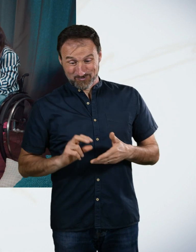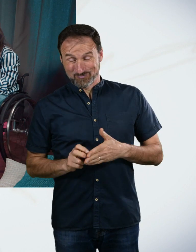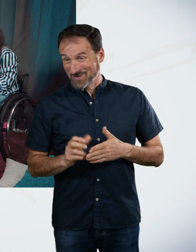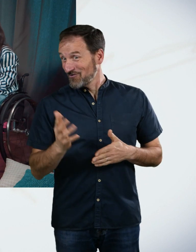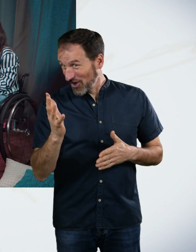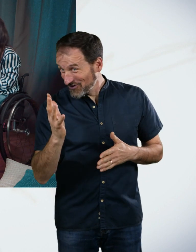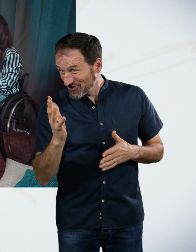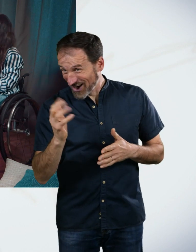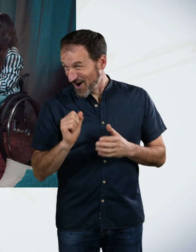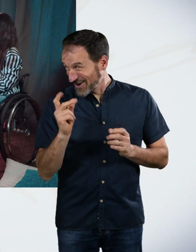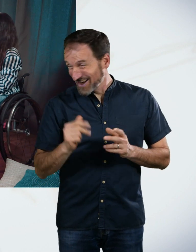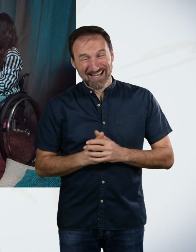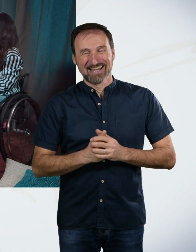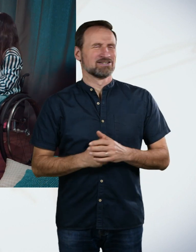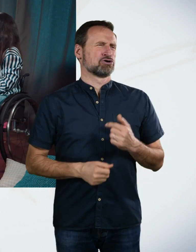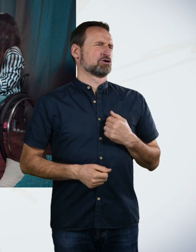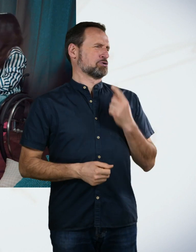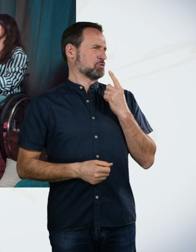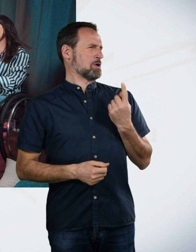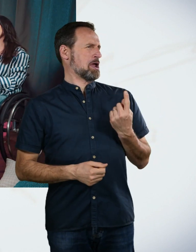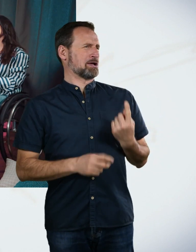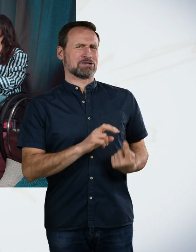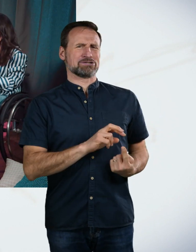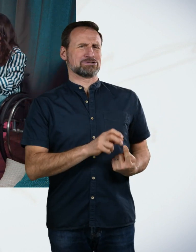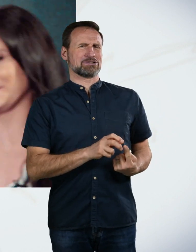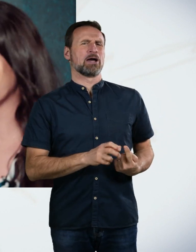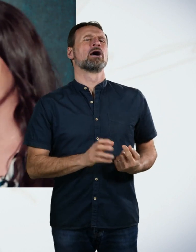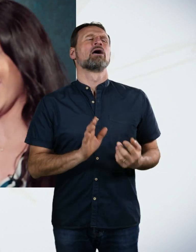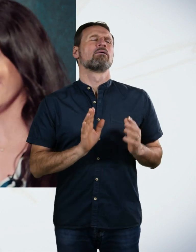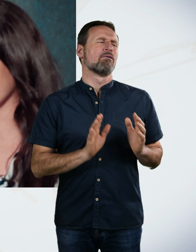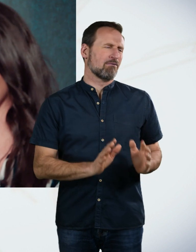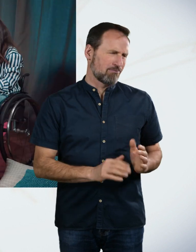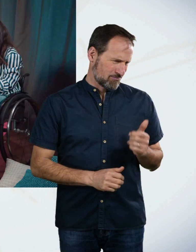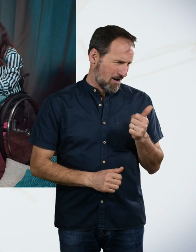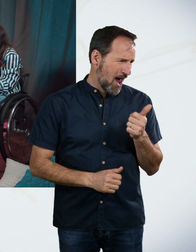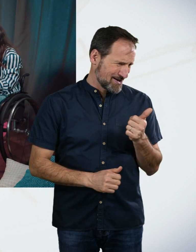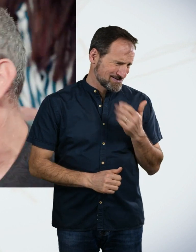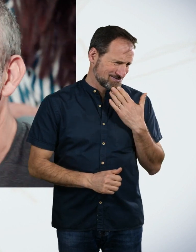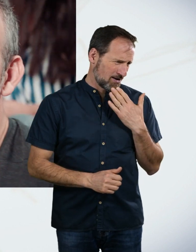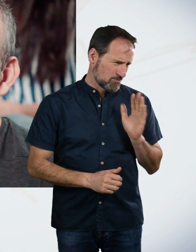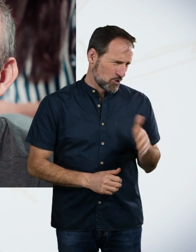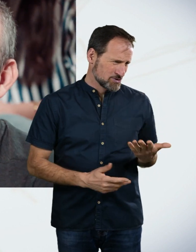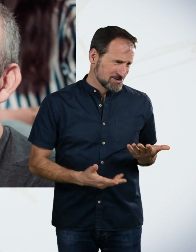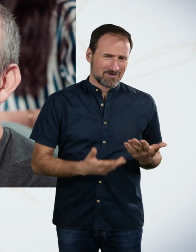bin erst bei eins. Das sticht, das sticht, ich bin bei eins. Kommt das so Intervall-artig?